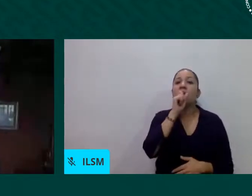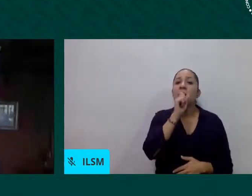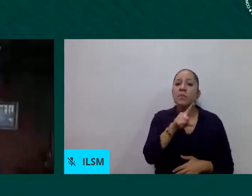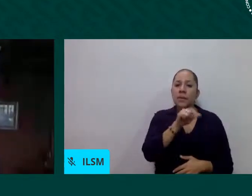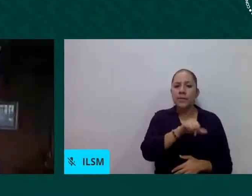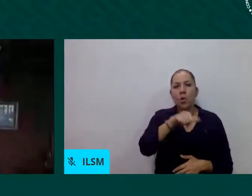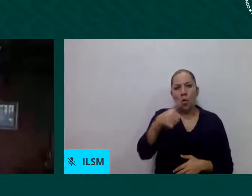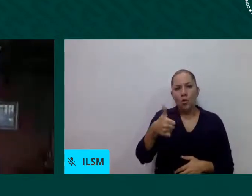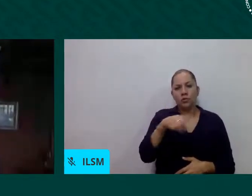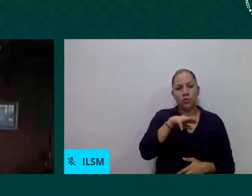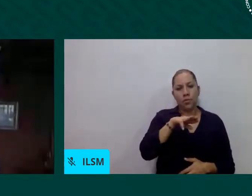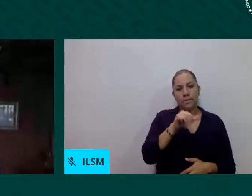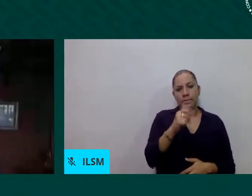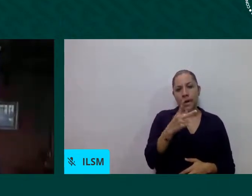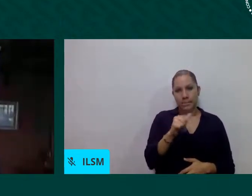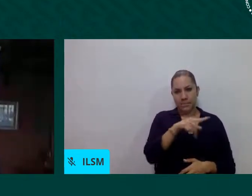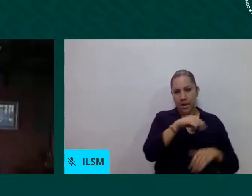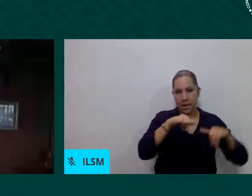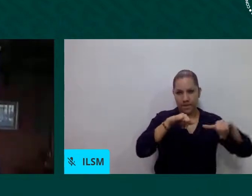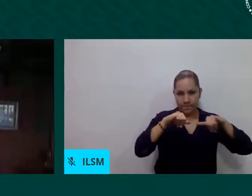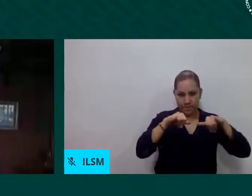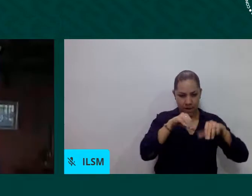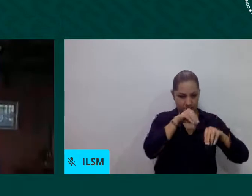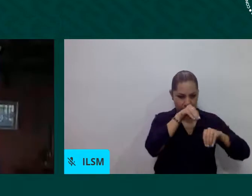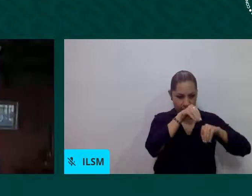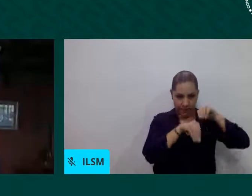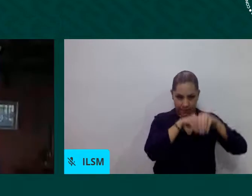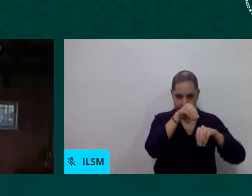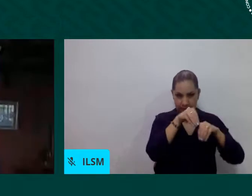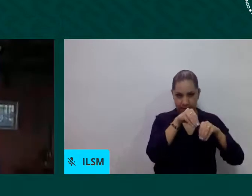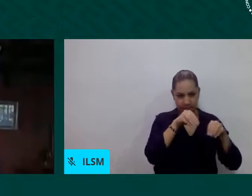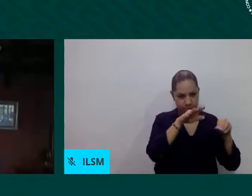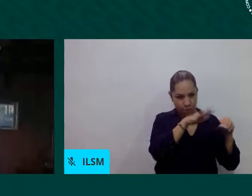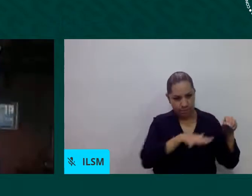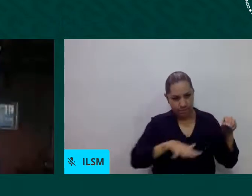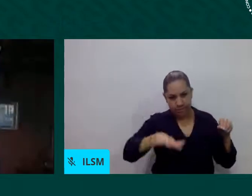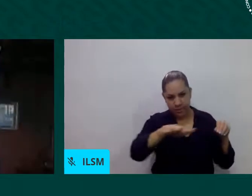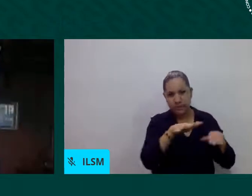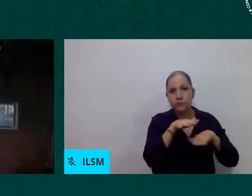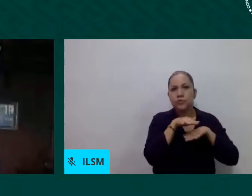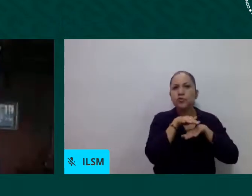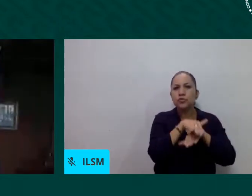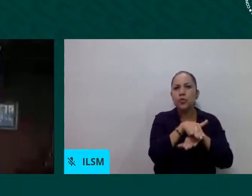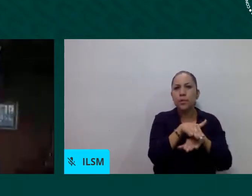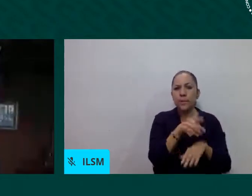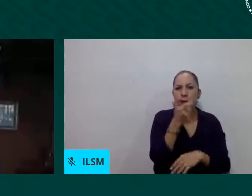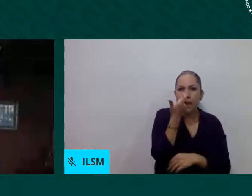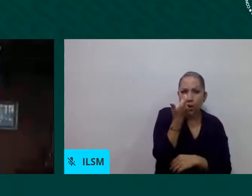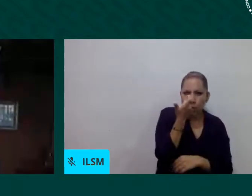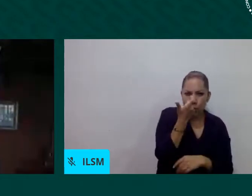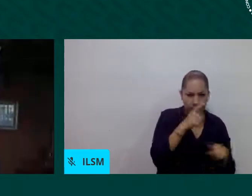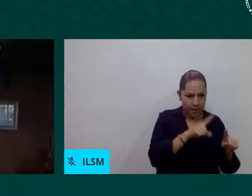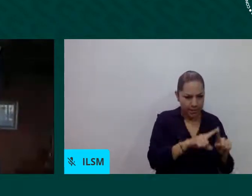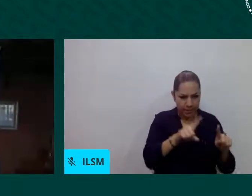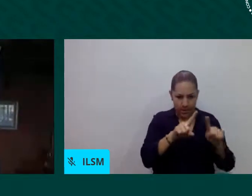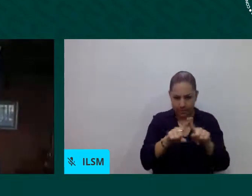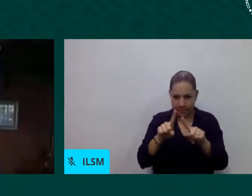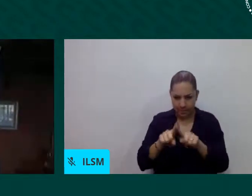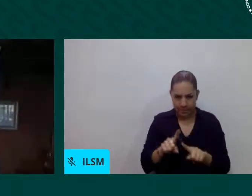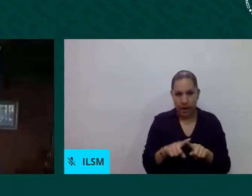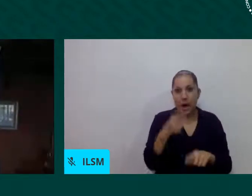económico rural donde identificar poblaciones ubicadas y la situación